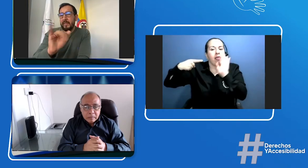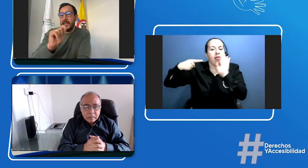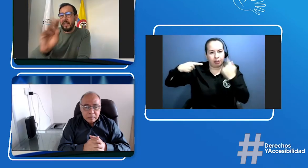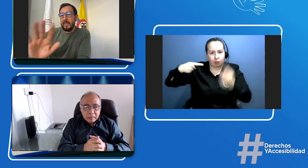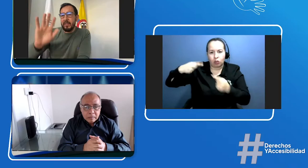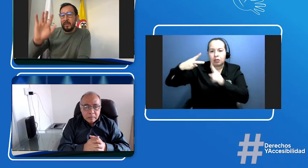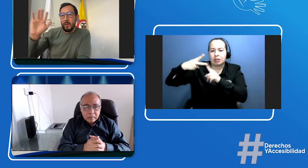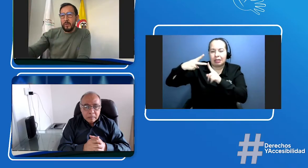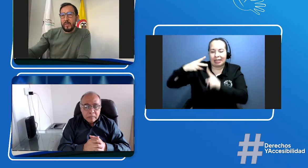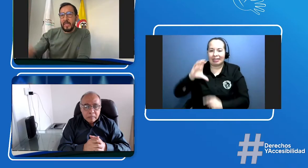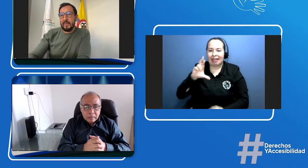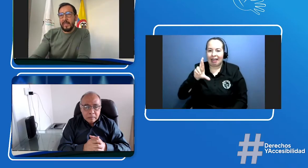y luego ir al CEA.